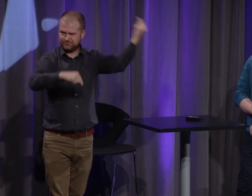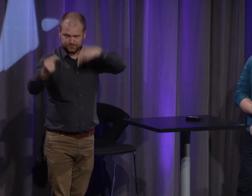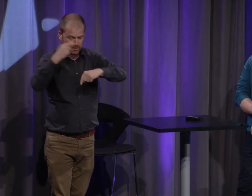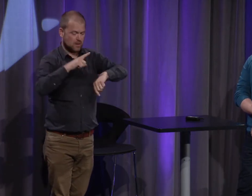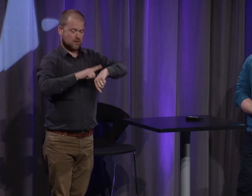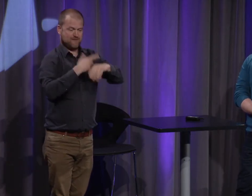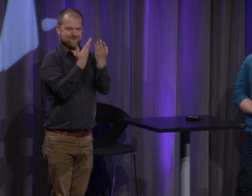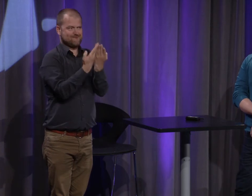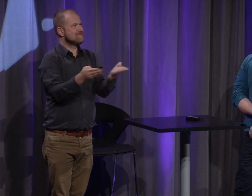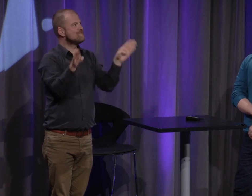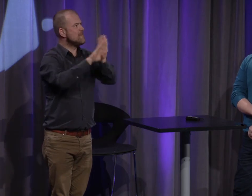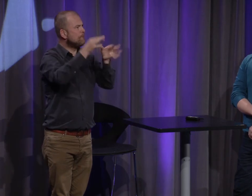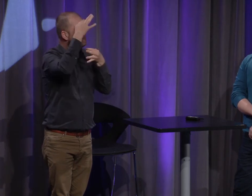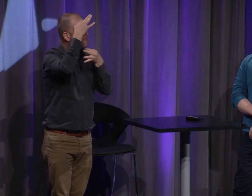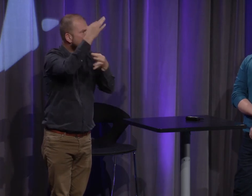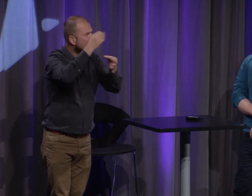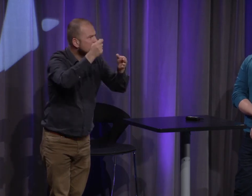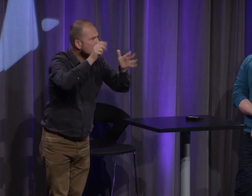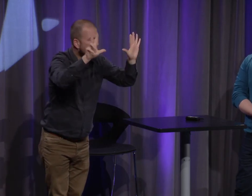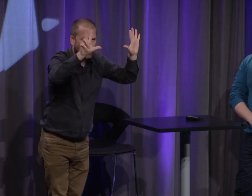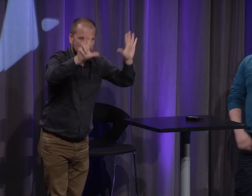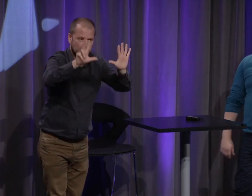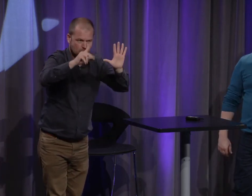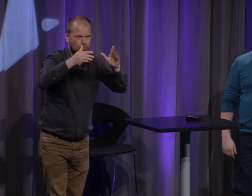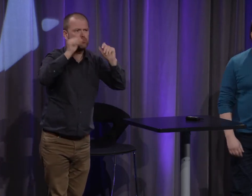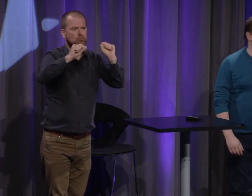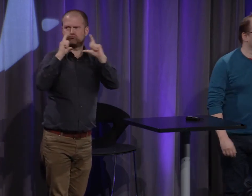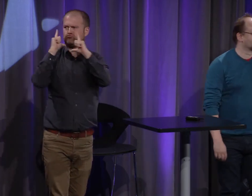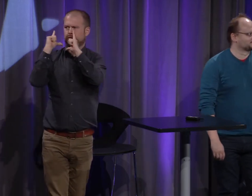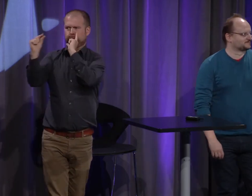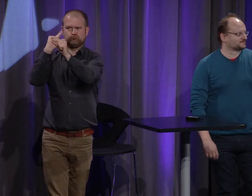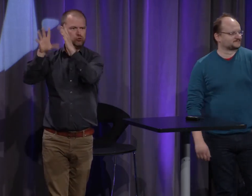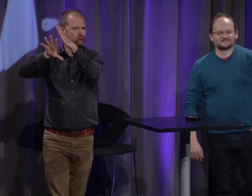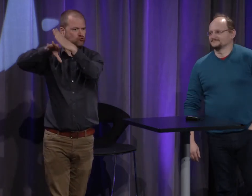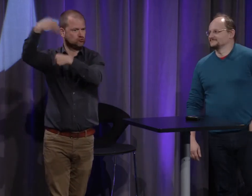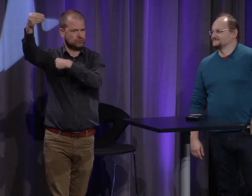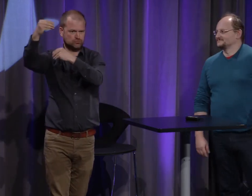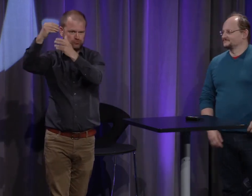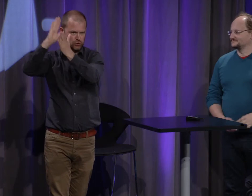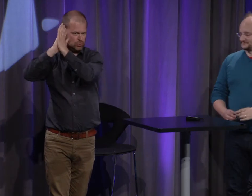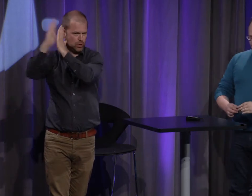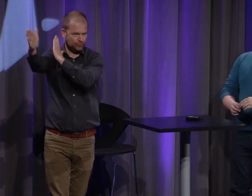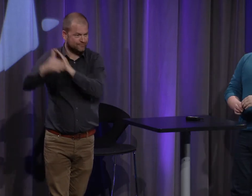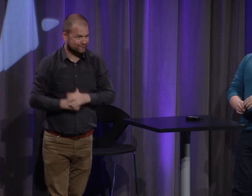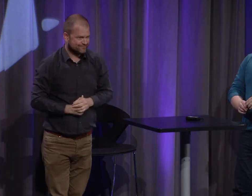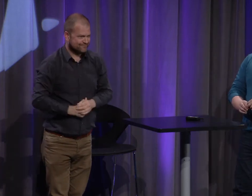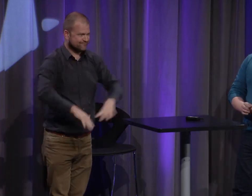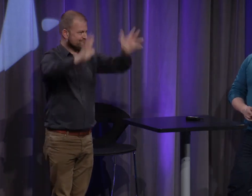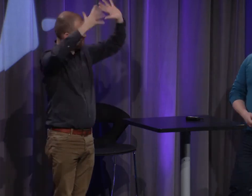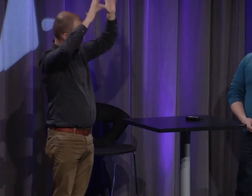merci alors nous sommes obligés de fermer il est bientôt 8h donc c'est le moment de se diriger vers la sortie